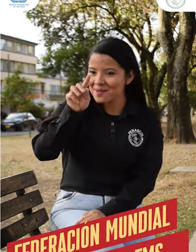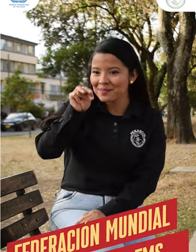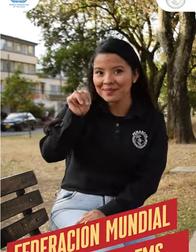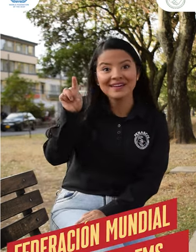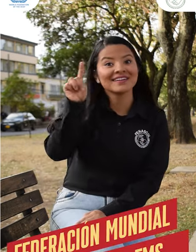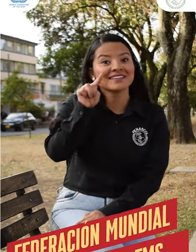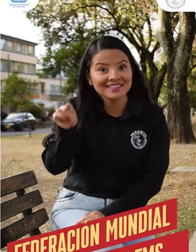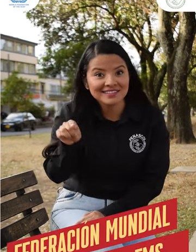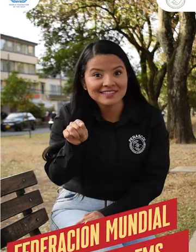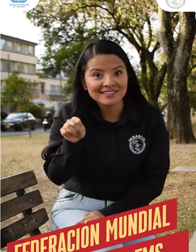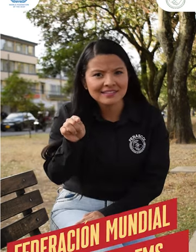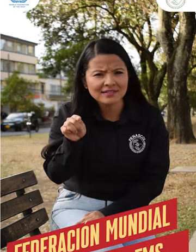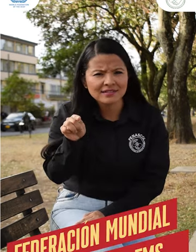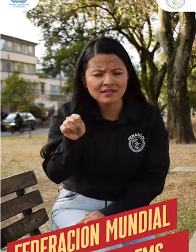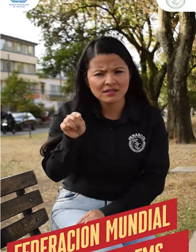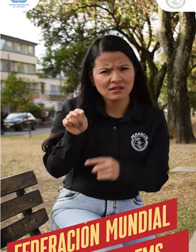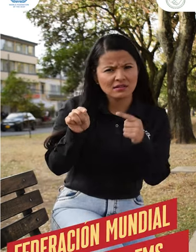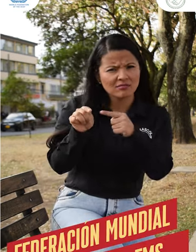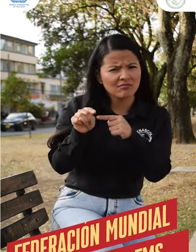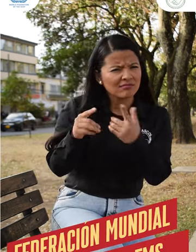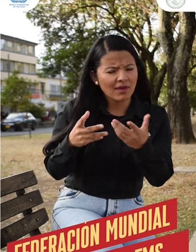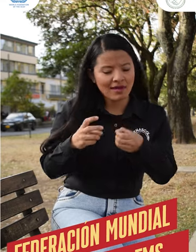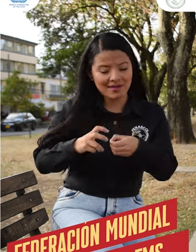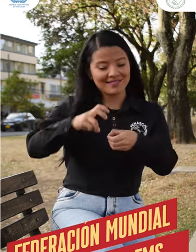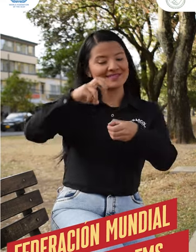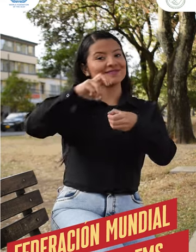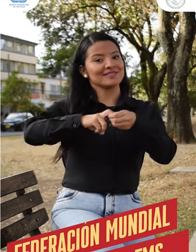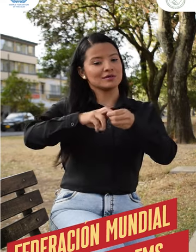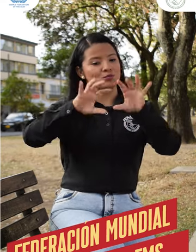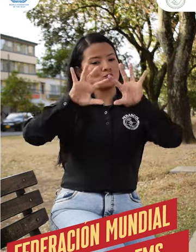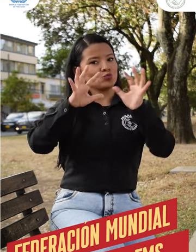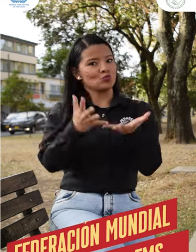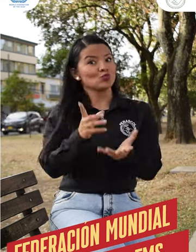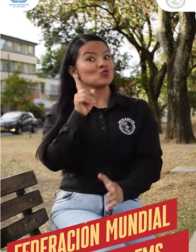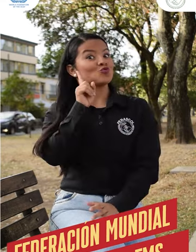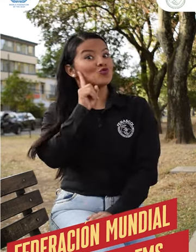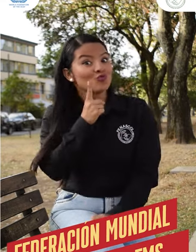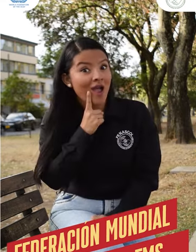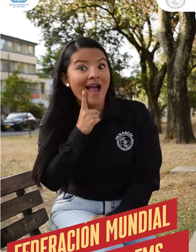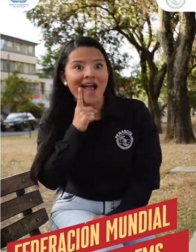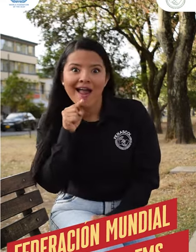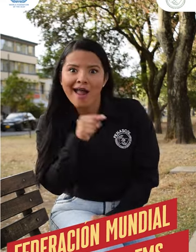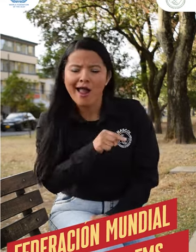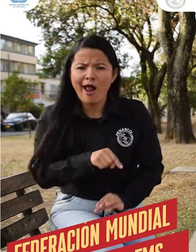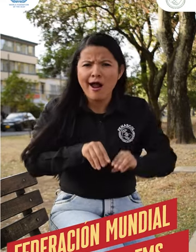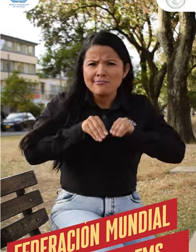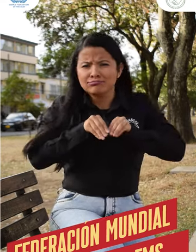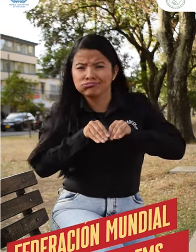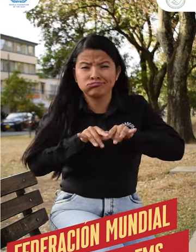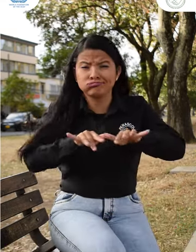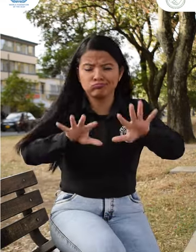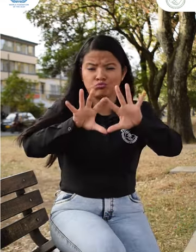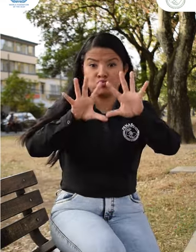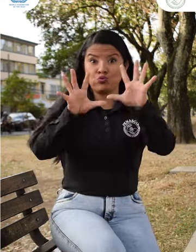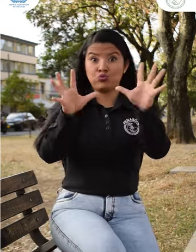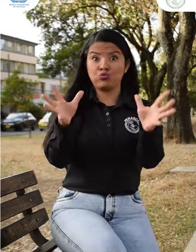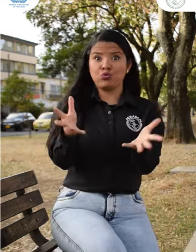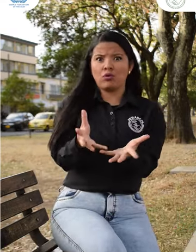Desde la FMS, Federación Mundial de Sordos, se ha propuesto la celebración de la Semana